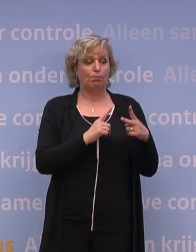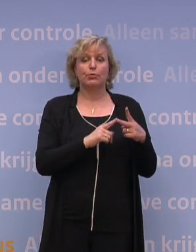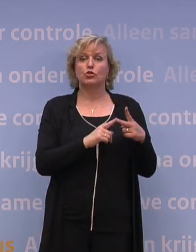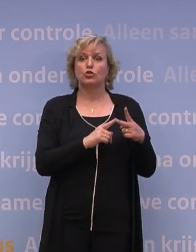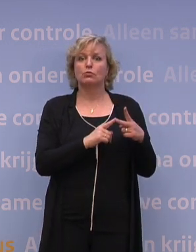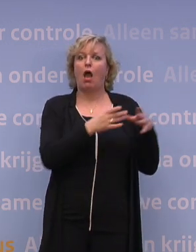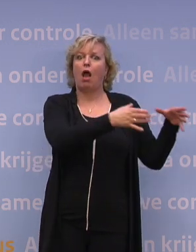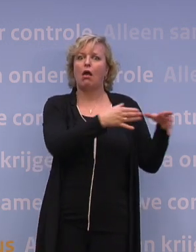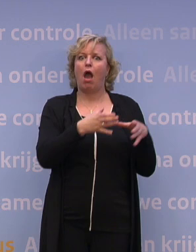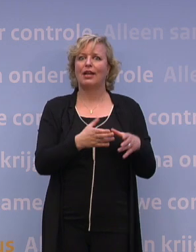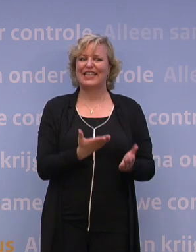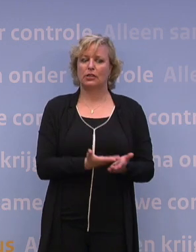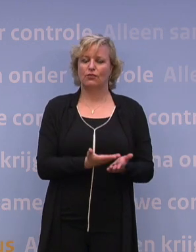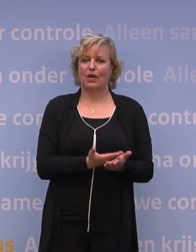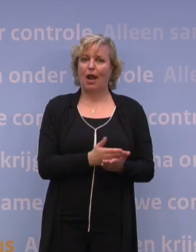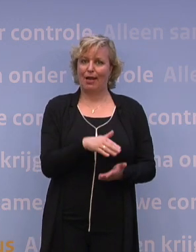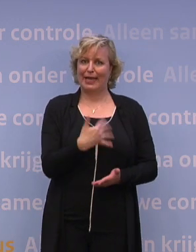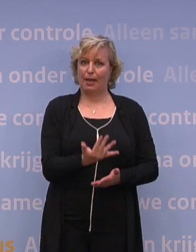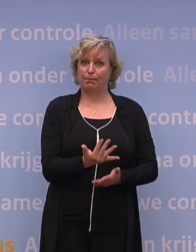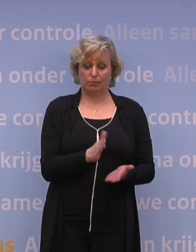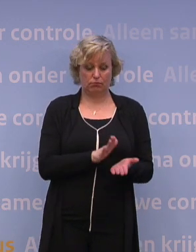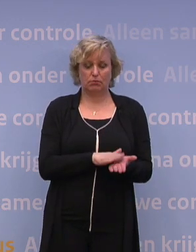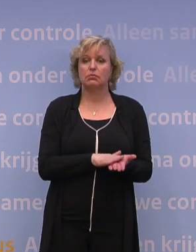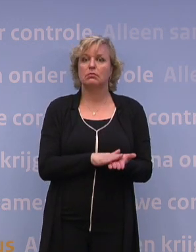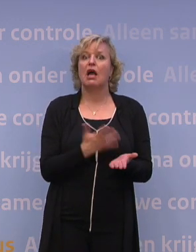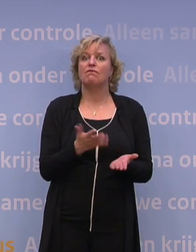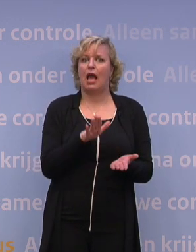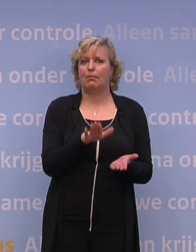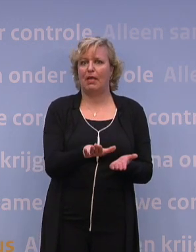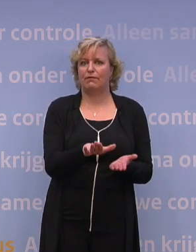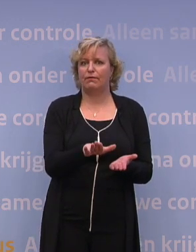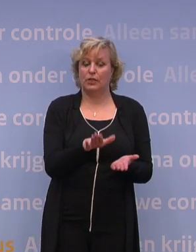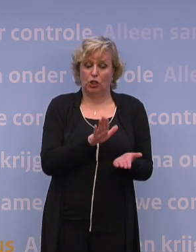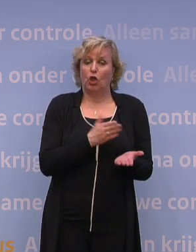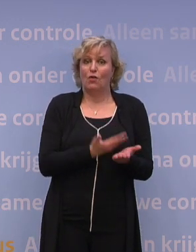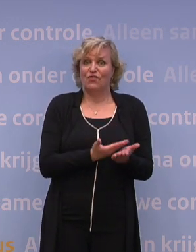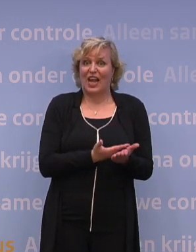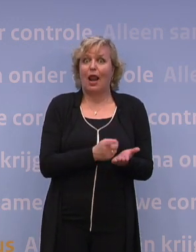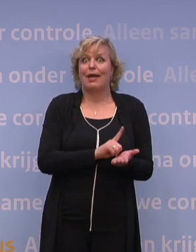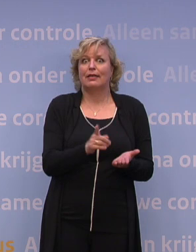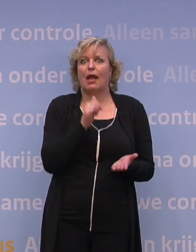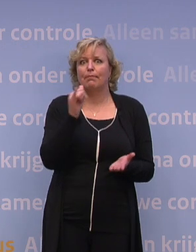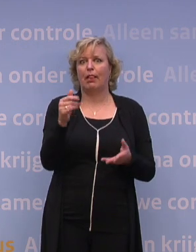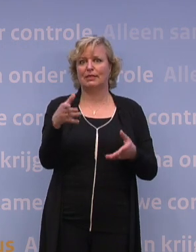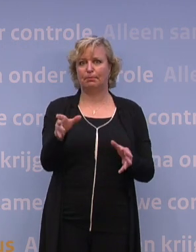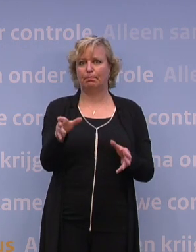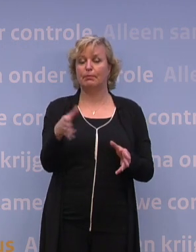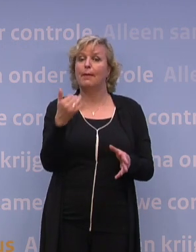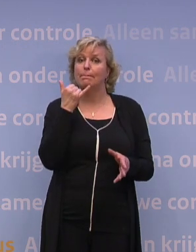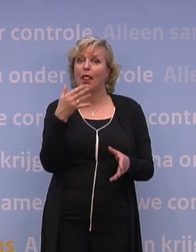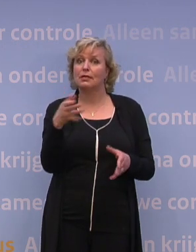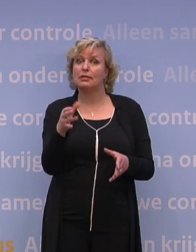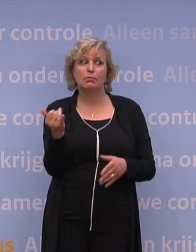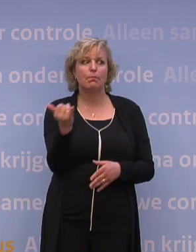quarantaineverklaring bij je hebt, waarop dan staat waar je verblijft. Vervolgens gaat die verklaring naar een belteam, de belteam belt en ziet,